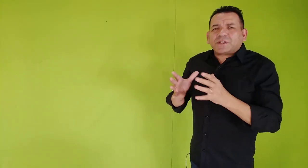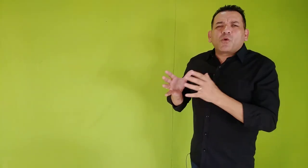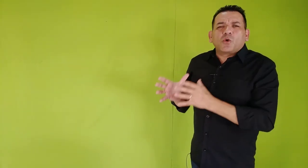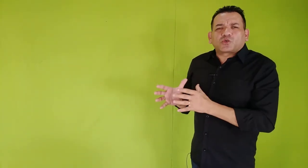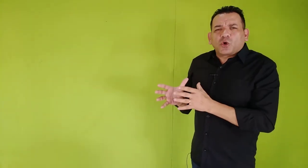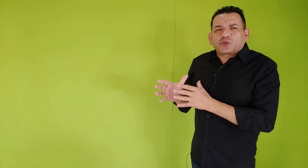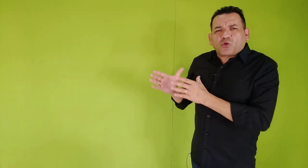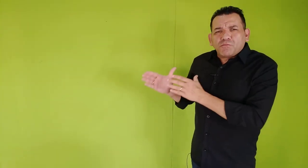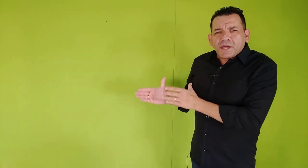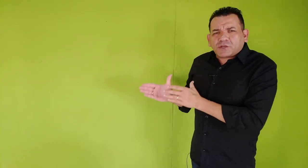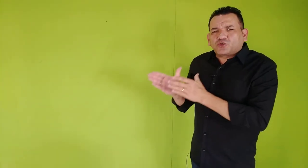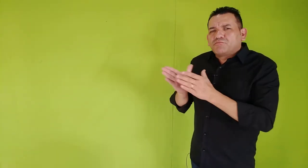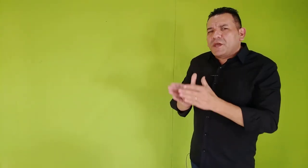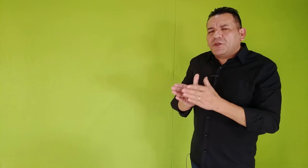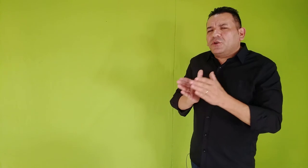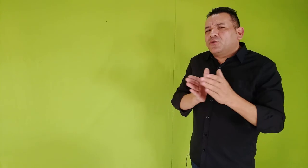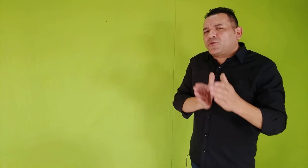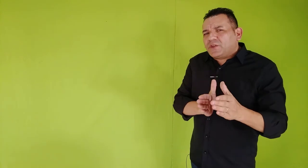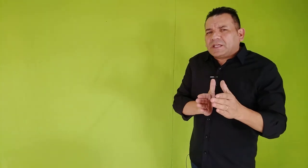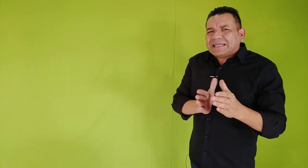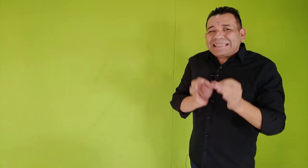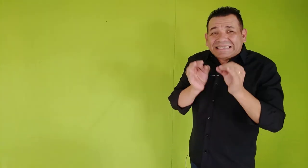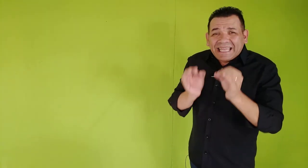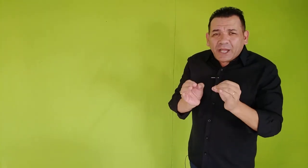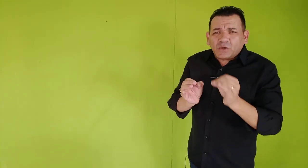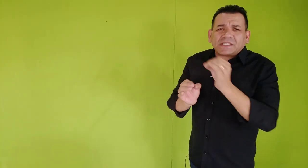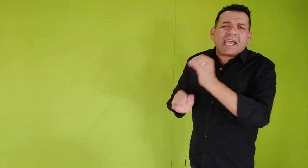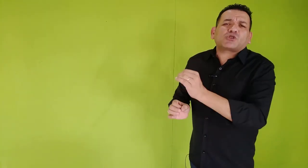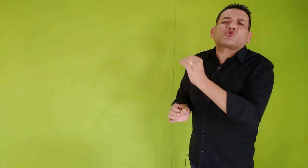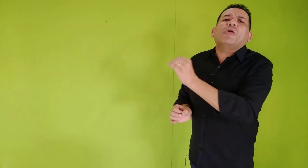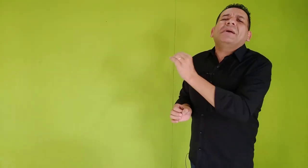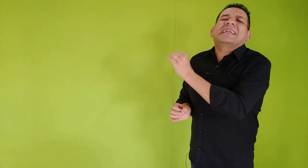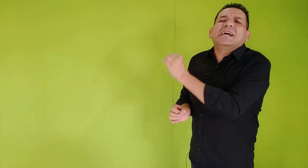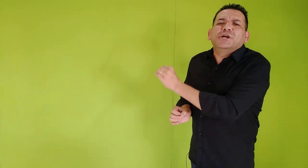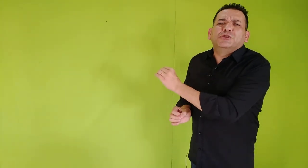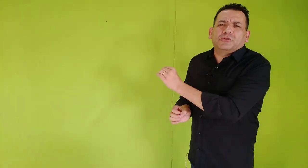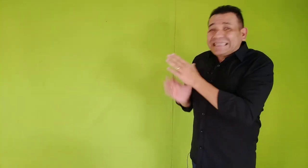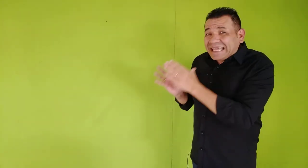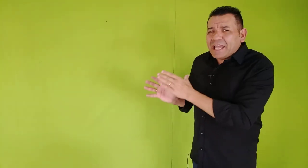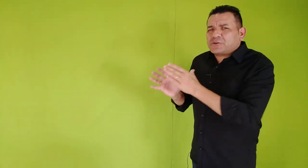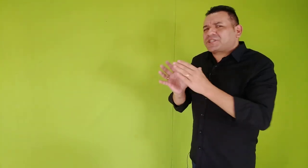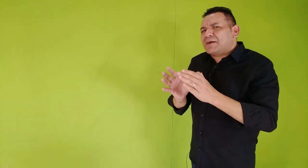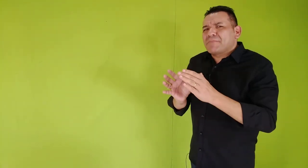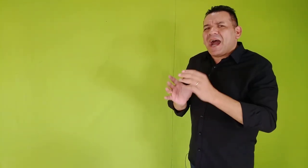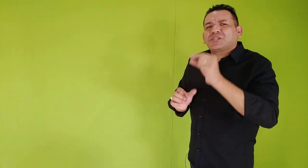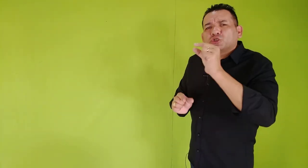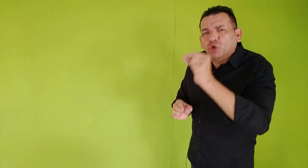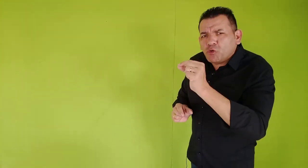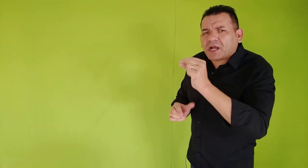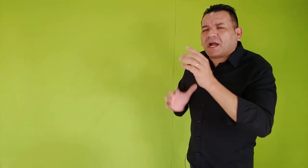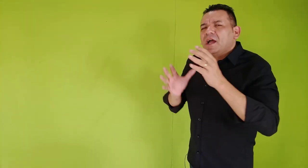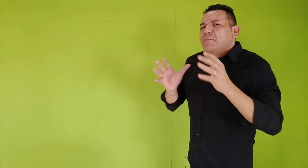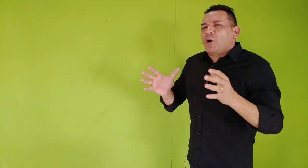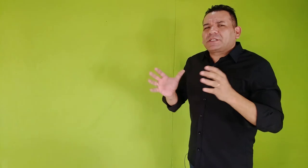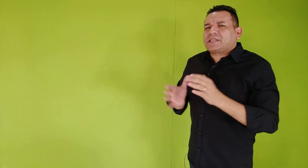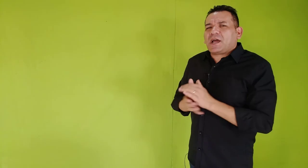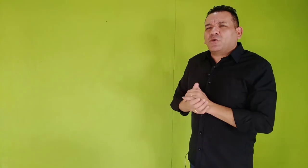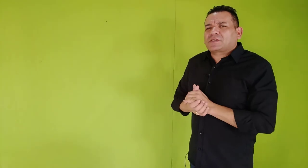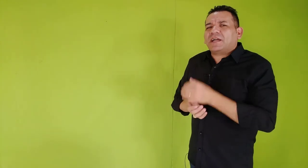tem o controle do começo, do meio e do fim. Deus é soberano. Deus jamais, nunca, pode ser acusado